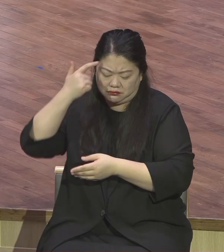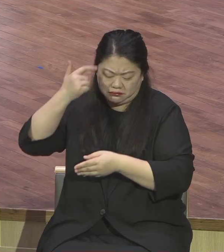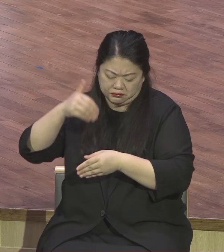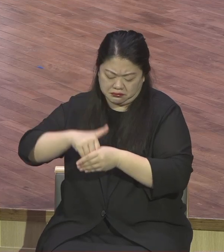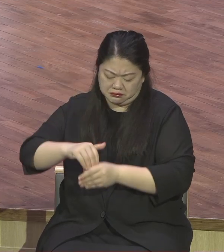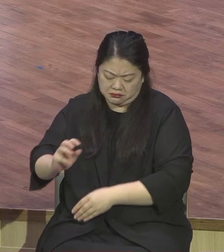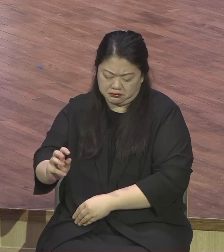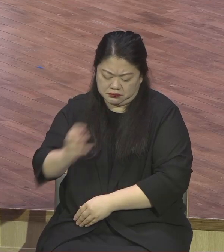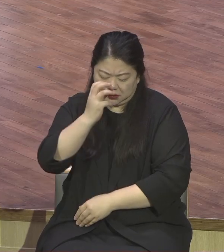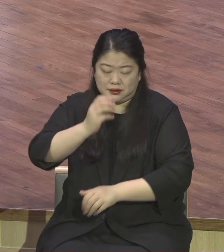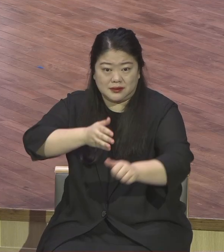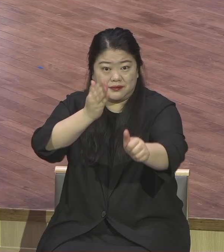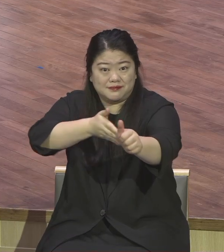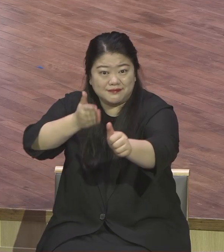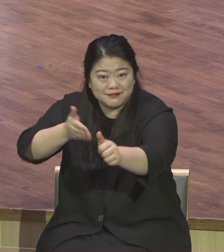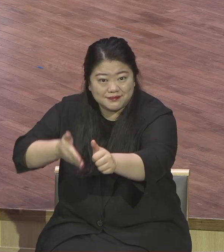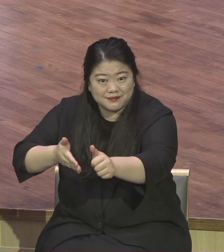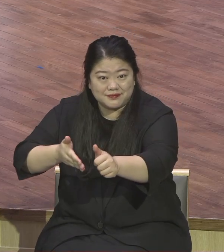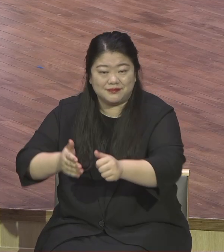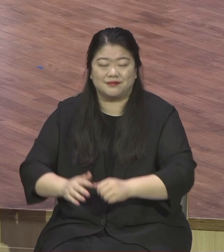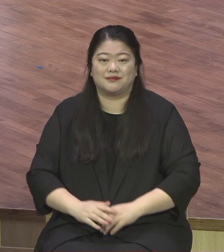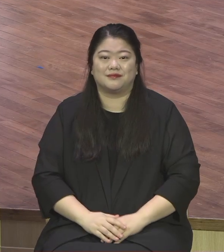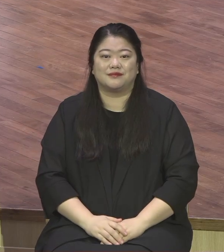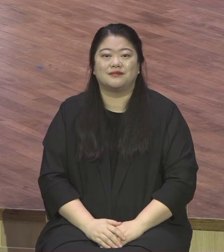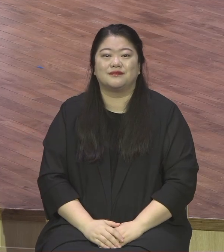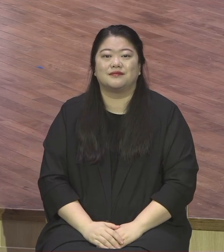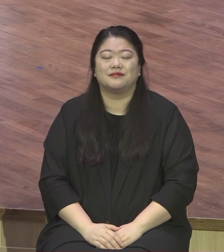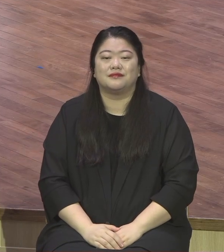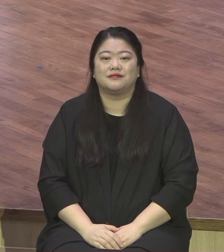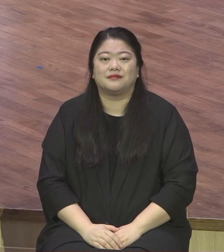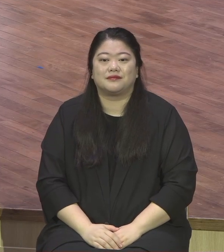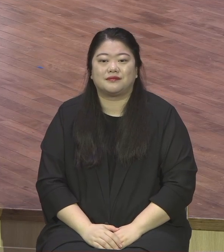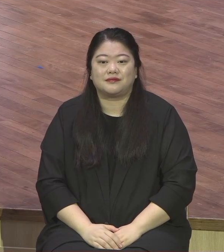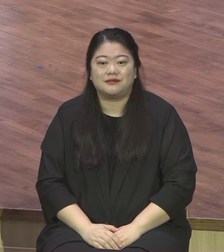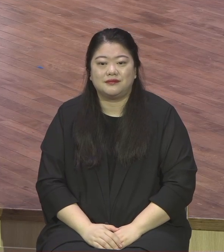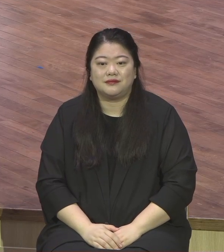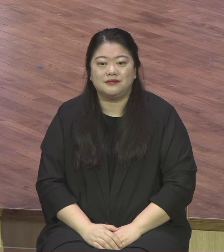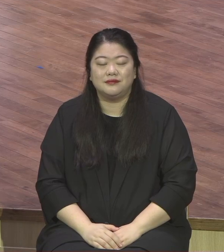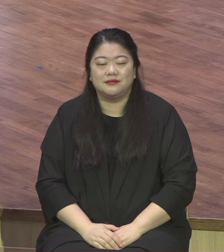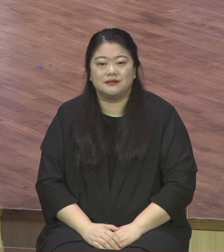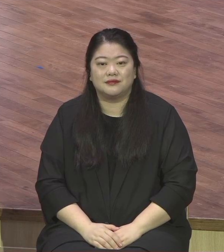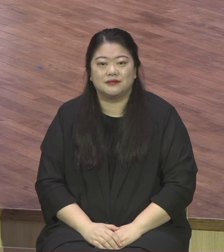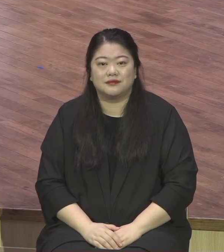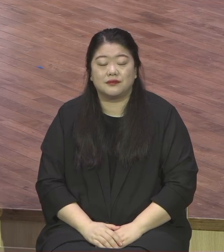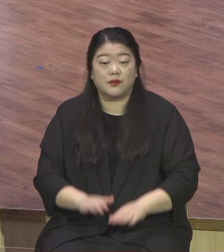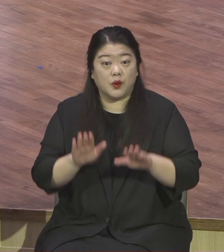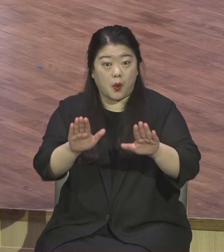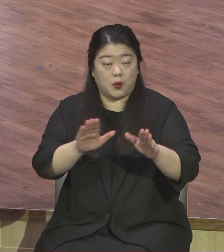애들이 말씀가지고 복음의 힘이란 제모로 말씀드립니다. 오늘 이 본문은